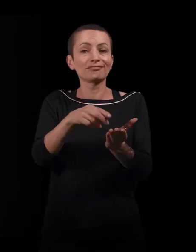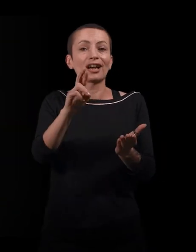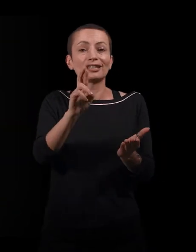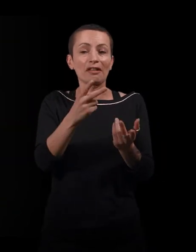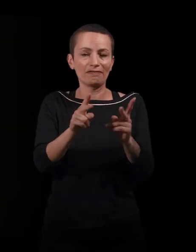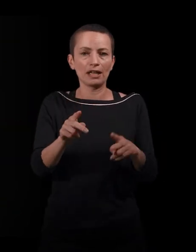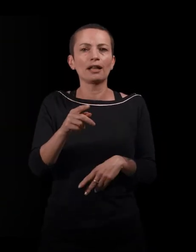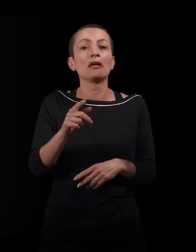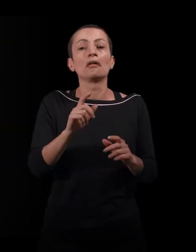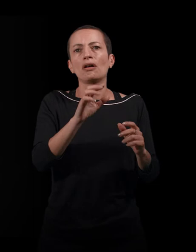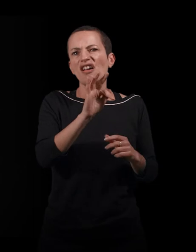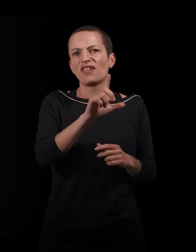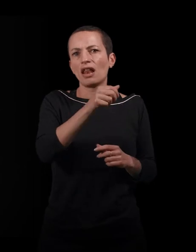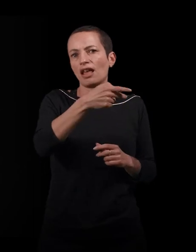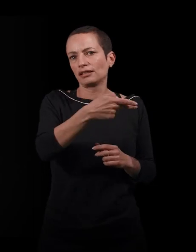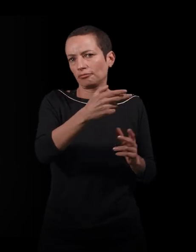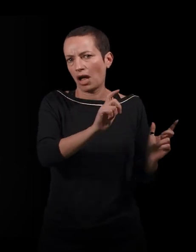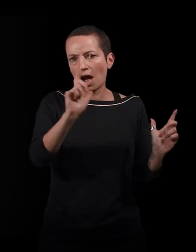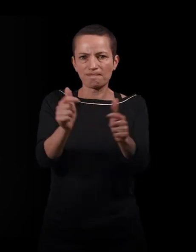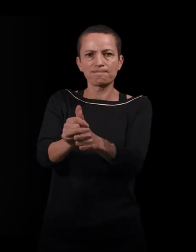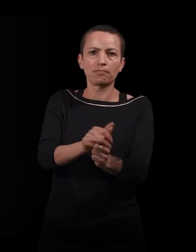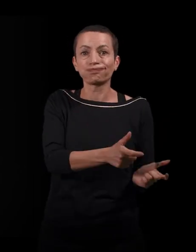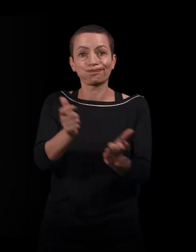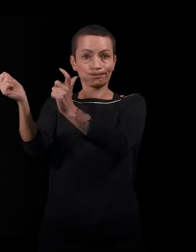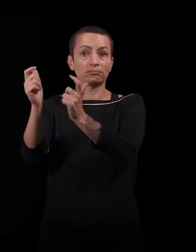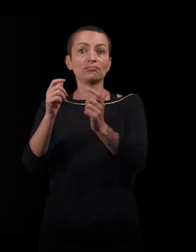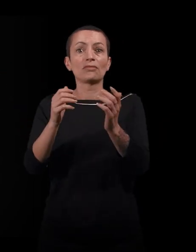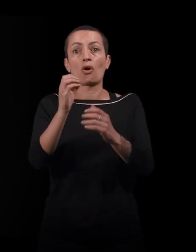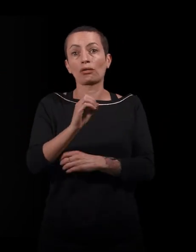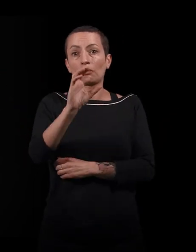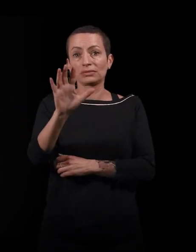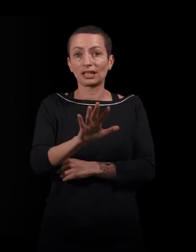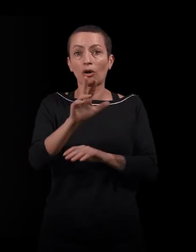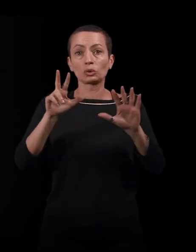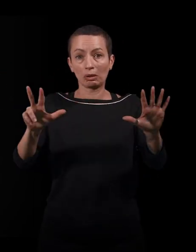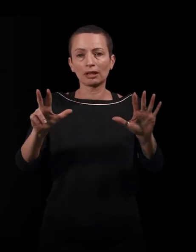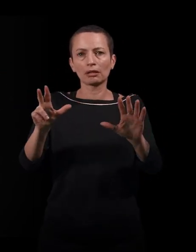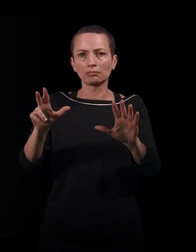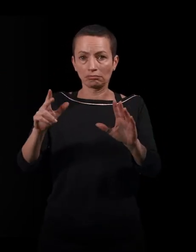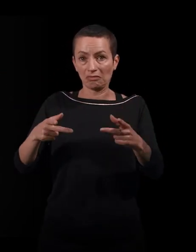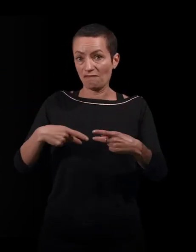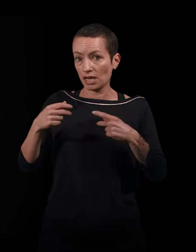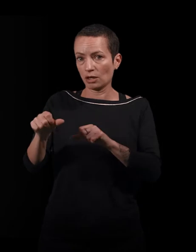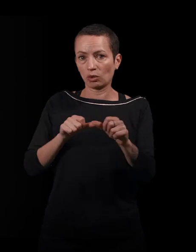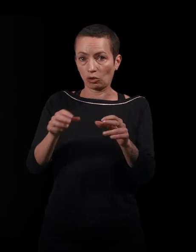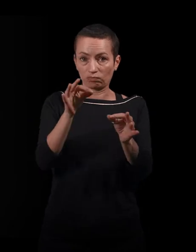qui va être enlevé par un commando du FLN en octobre 1958 et qui en réchappe à condition de confectionner des costumes pour le chef de ce commando.